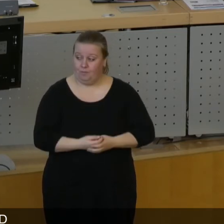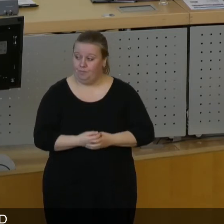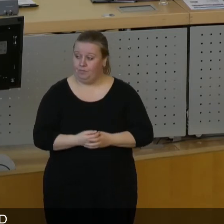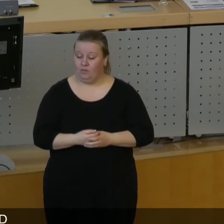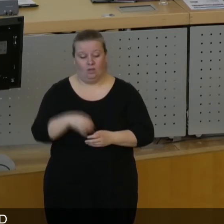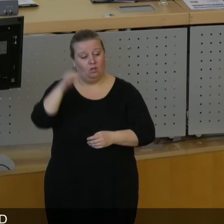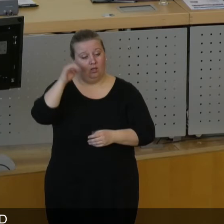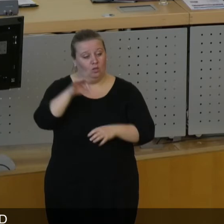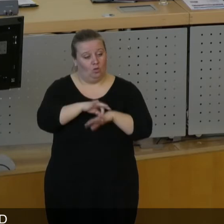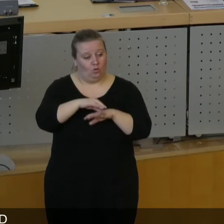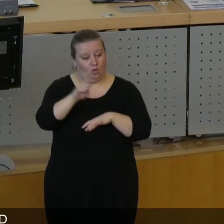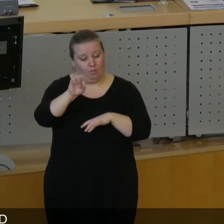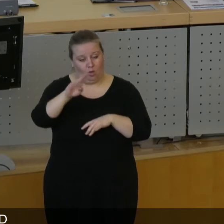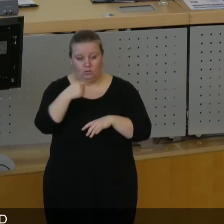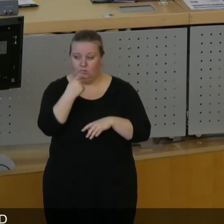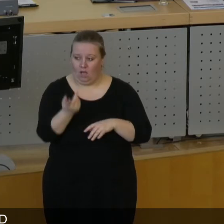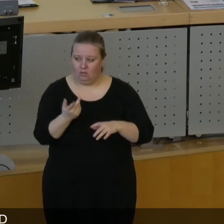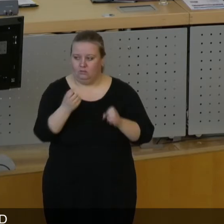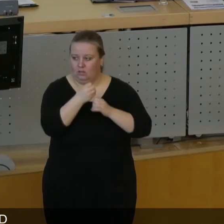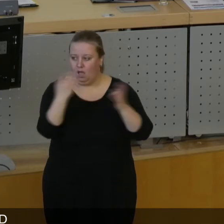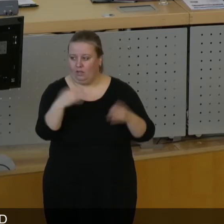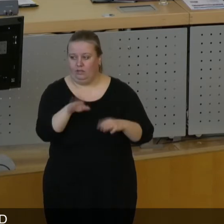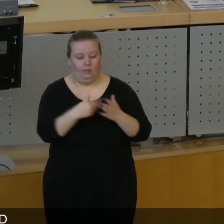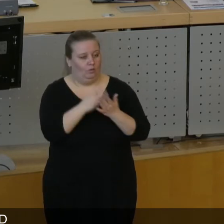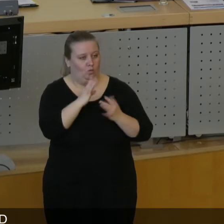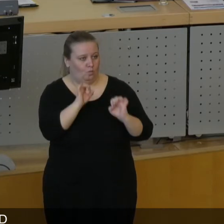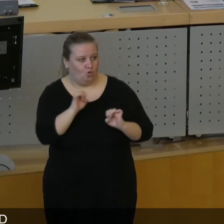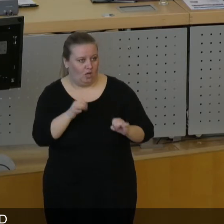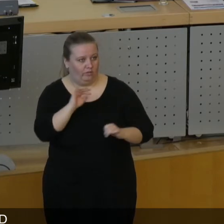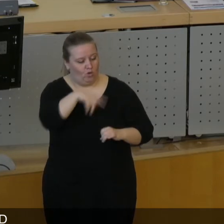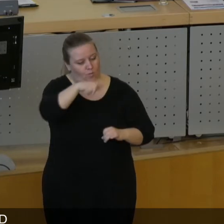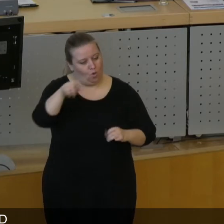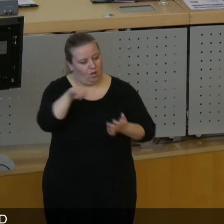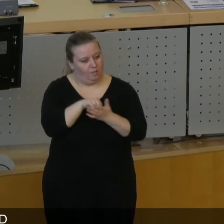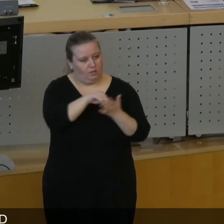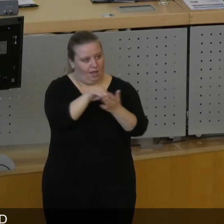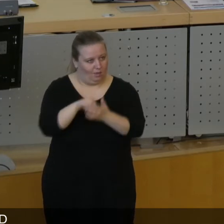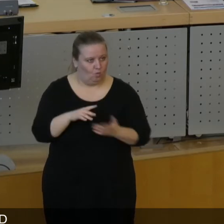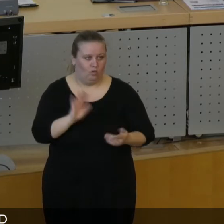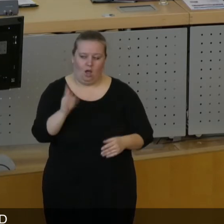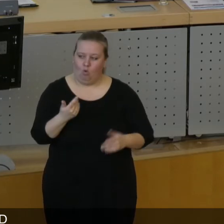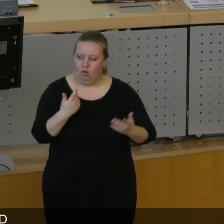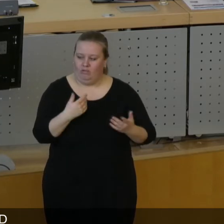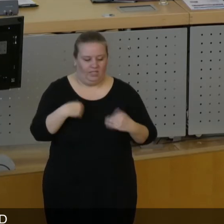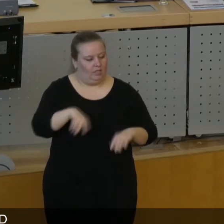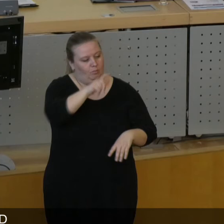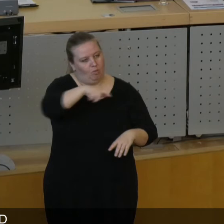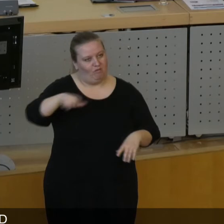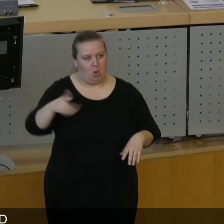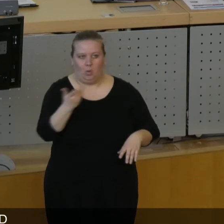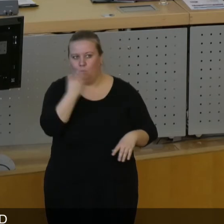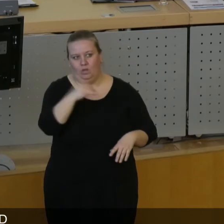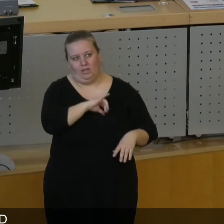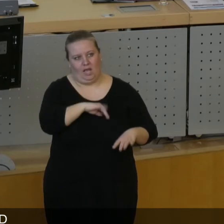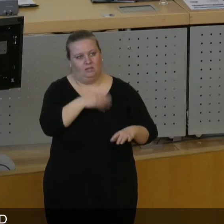Brauns hat uns gerade erklärt, es gibt ohnehin genügend Instrumente für Bürgerbeteiligung. Und außerdem gäbe es ja in der Bevölkerung auch überhaupt gar